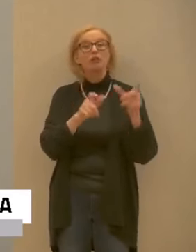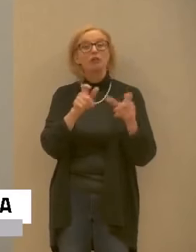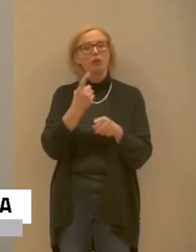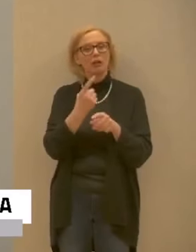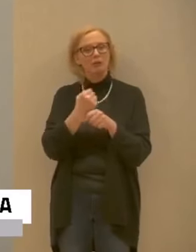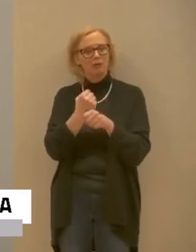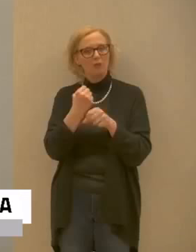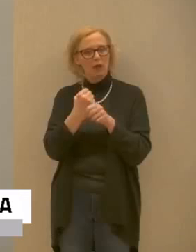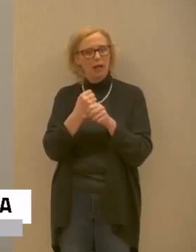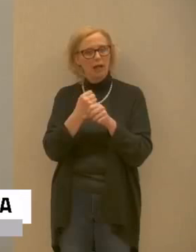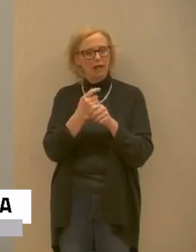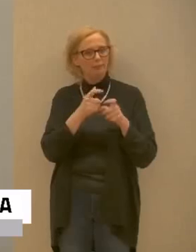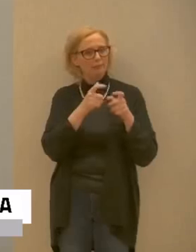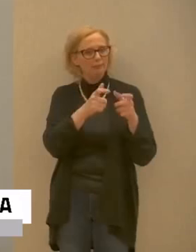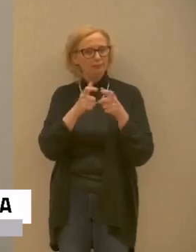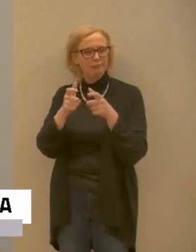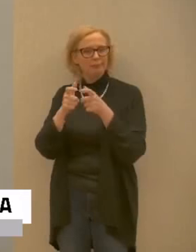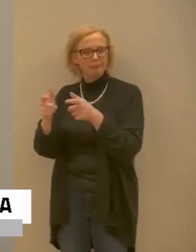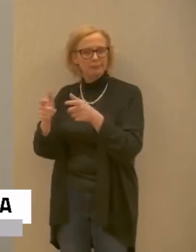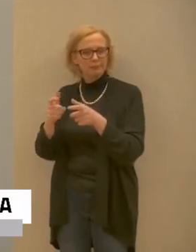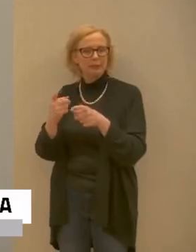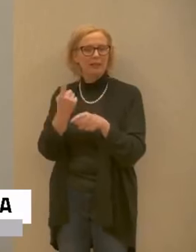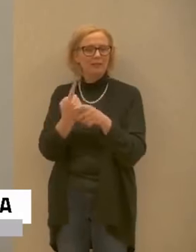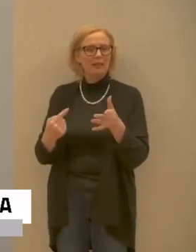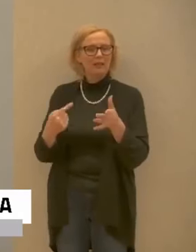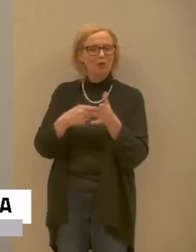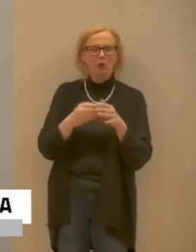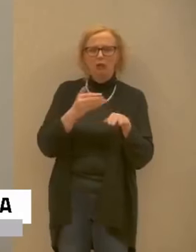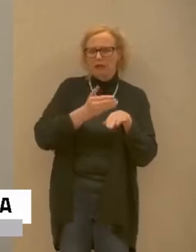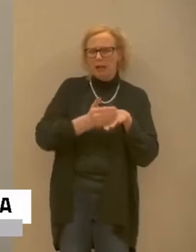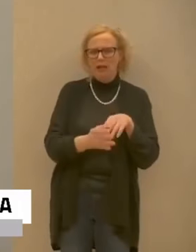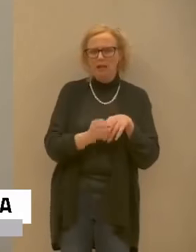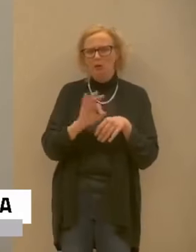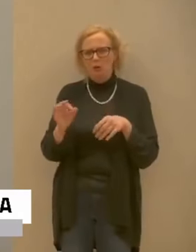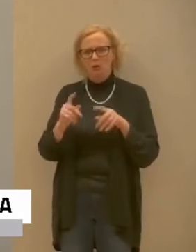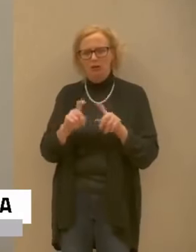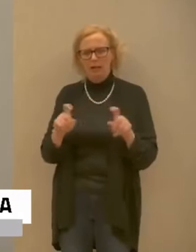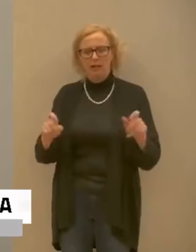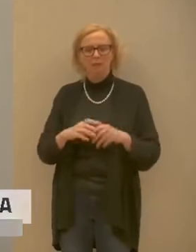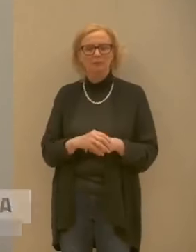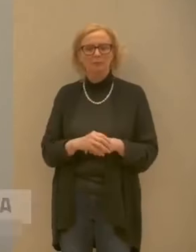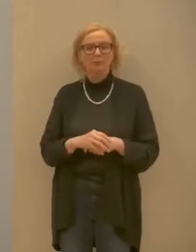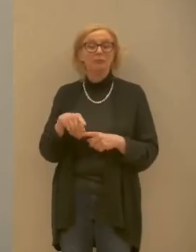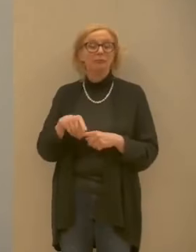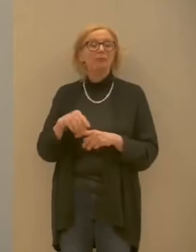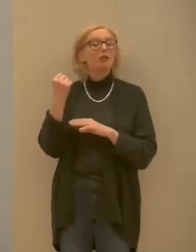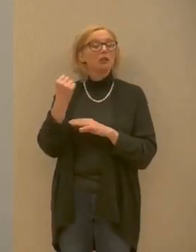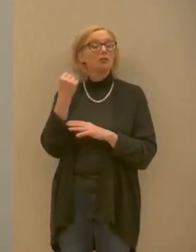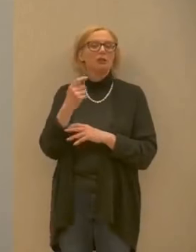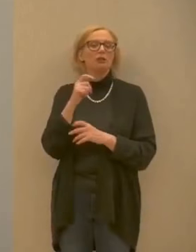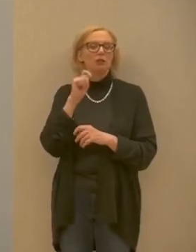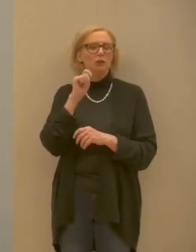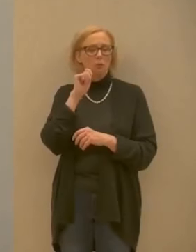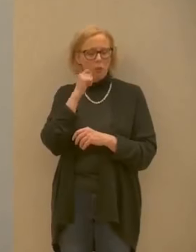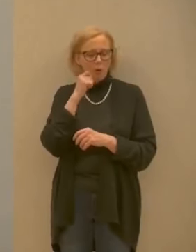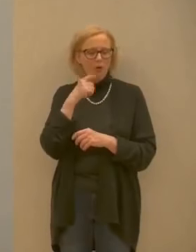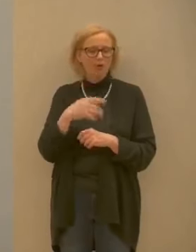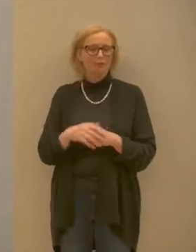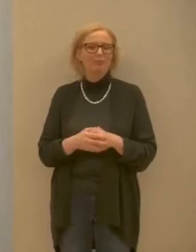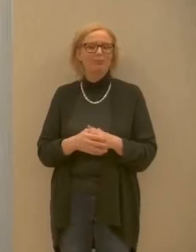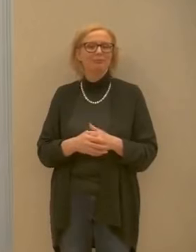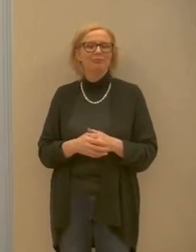o devono rientrare in orario tardo orario in cui non ci sono i servizi è un buon servizio di civiltà